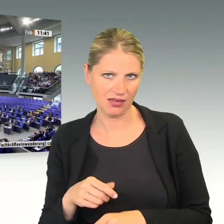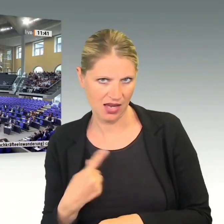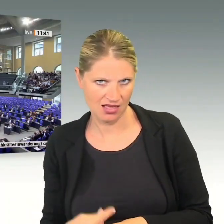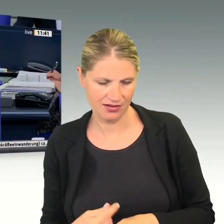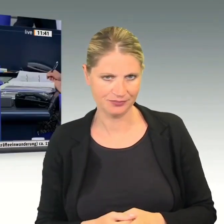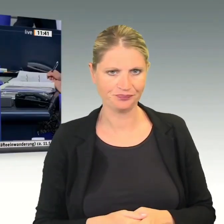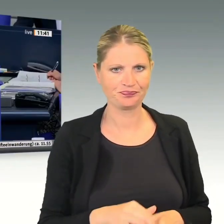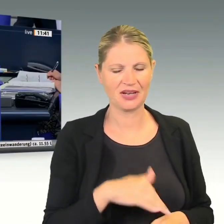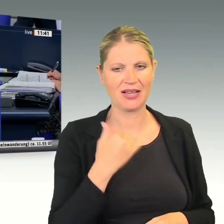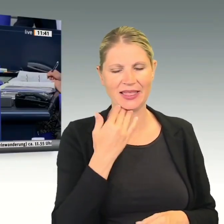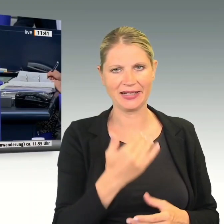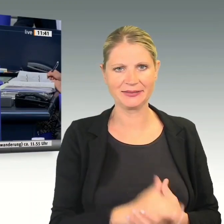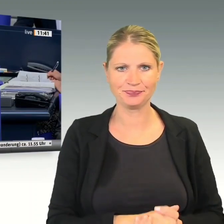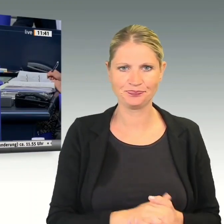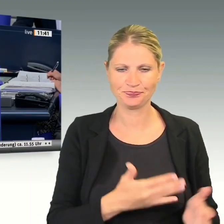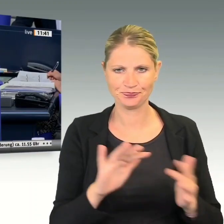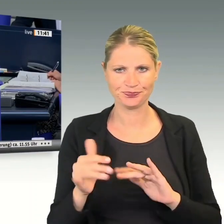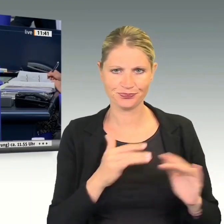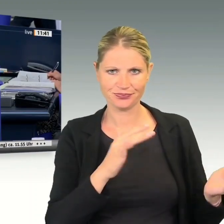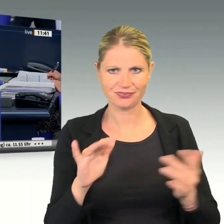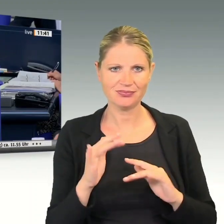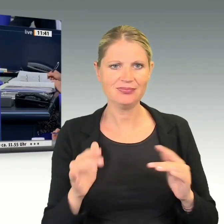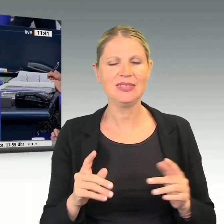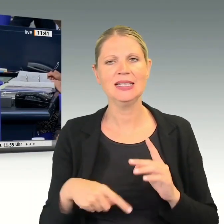Das Wort hat Tilman Kuban für die CDU-CSU-Fraktion.